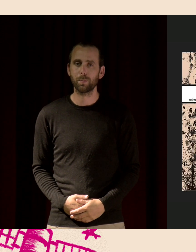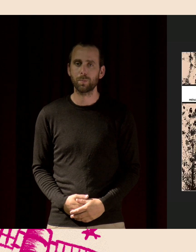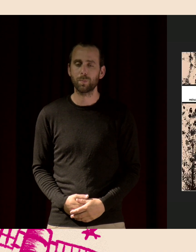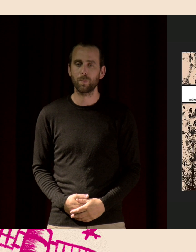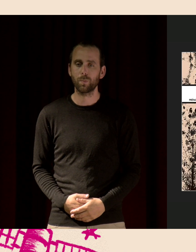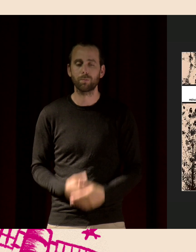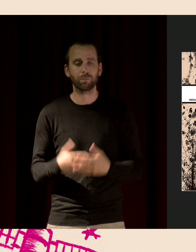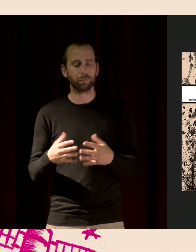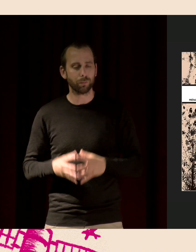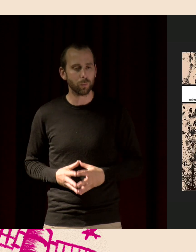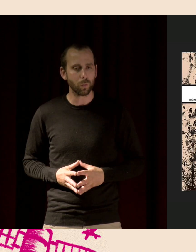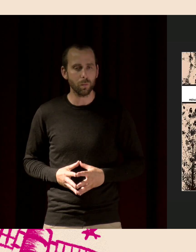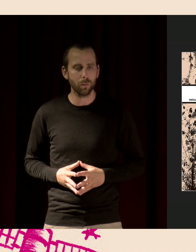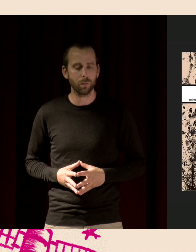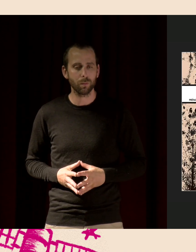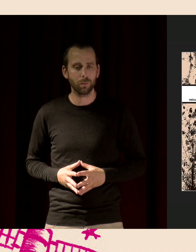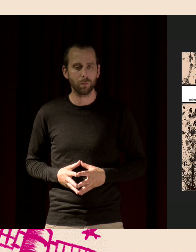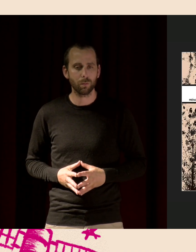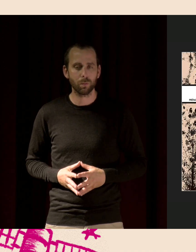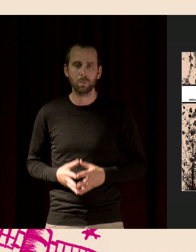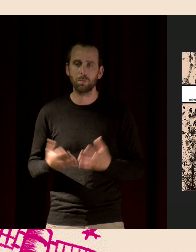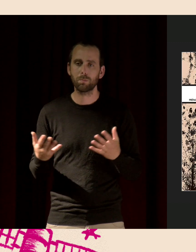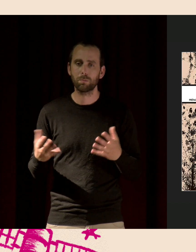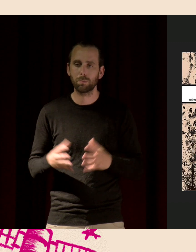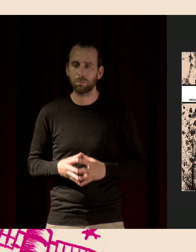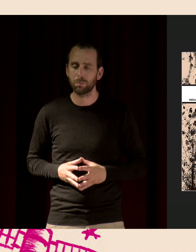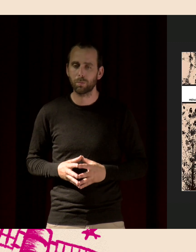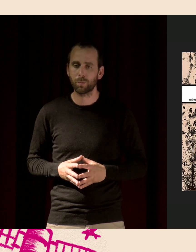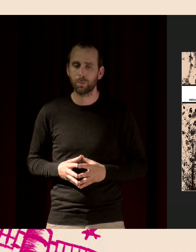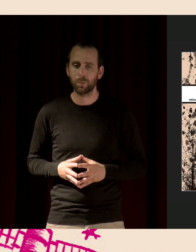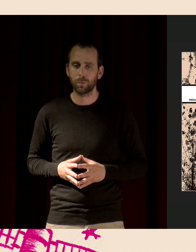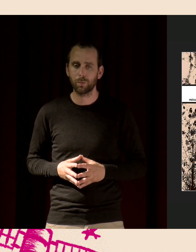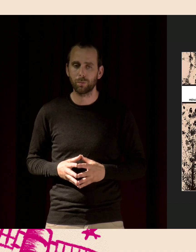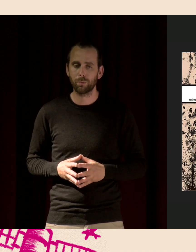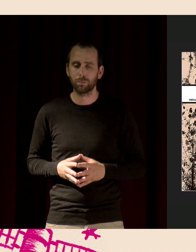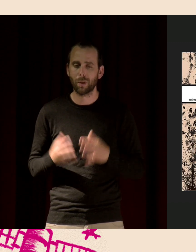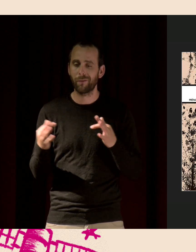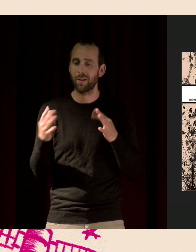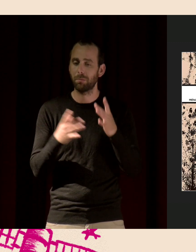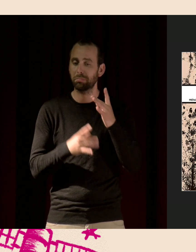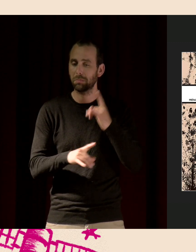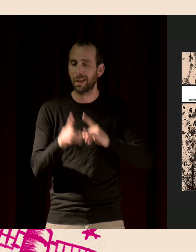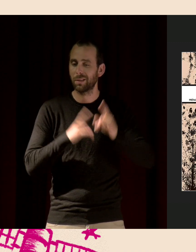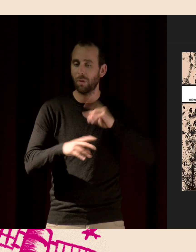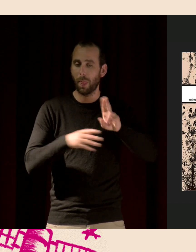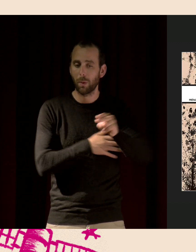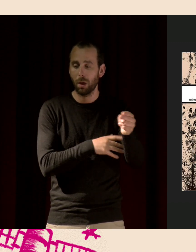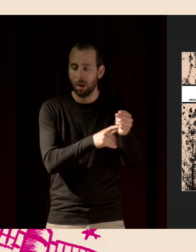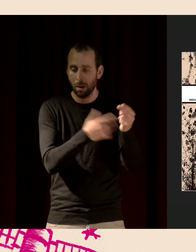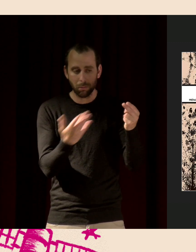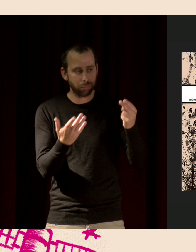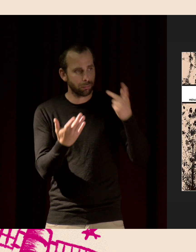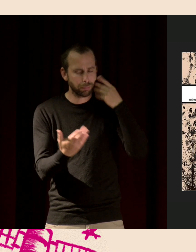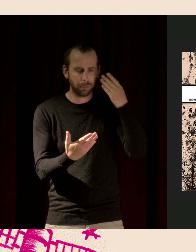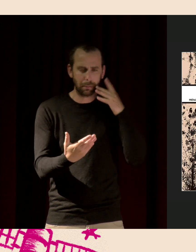Quand on s'intéresse aussi aux productions, en fait, sur l'histoire naturelle, pour faire une connexion avec l'histoire naturelle,